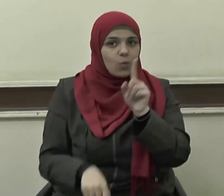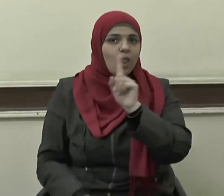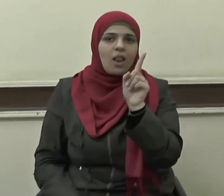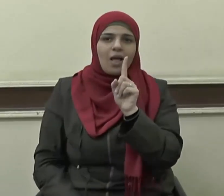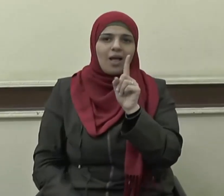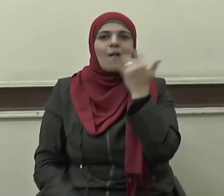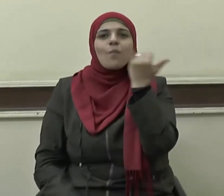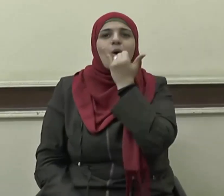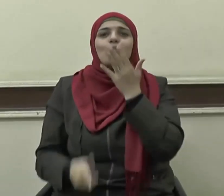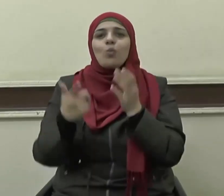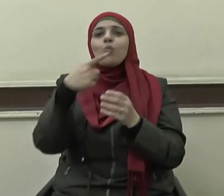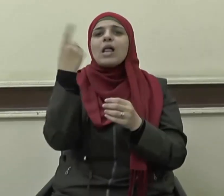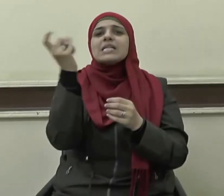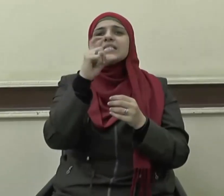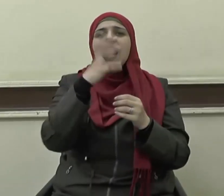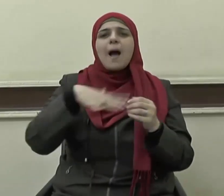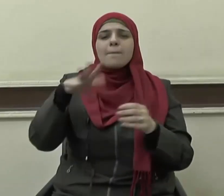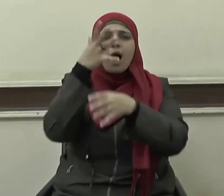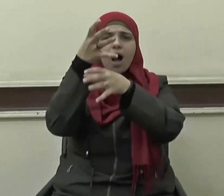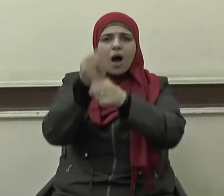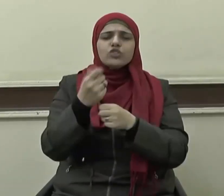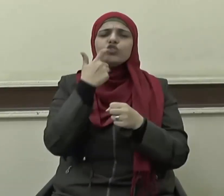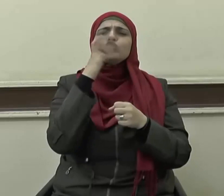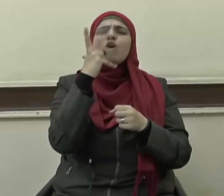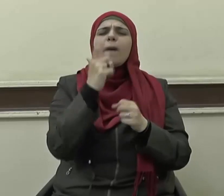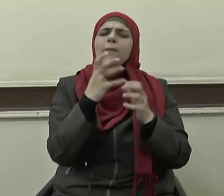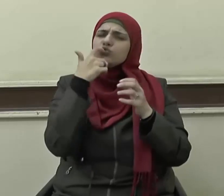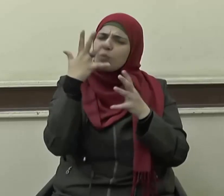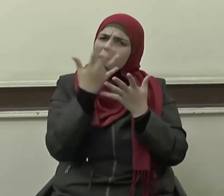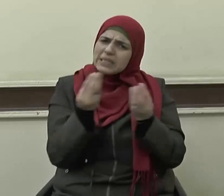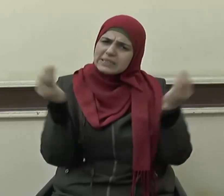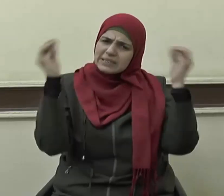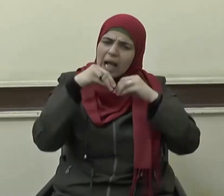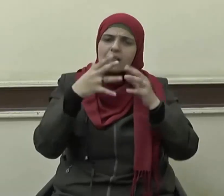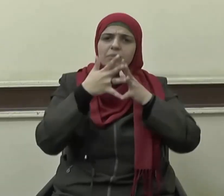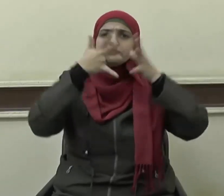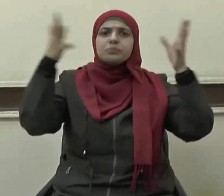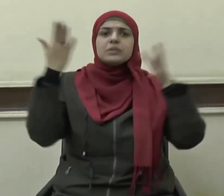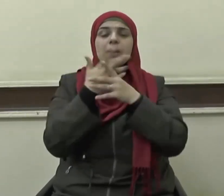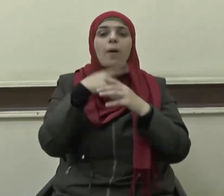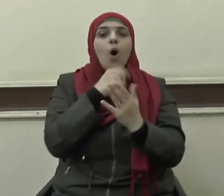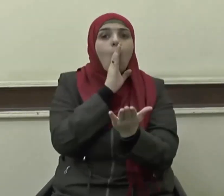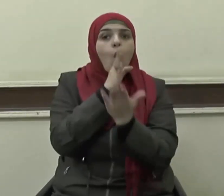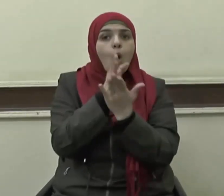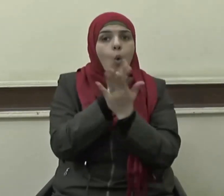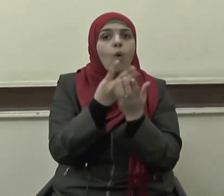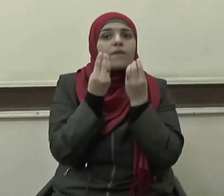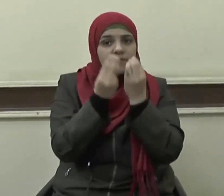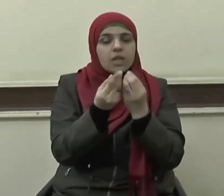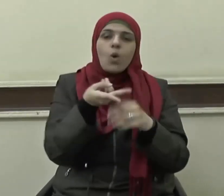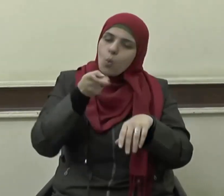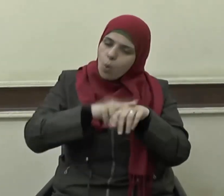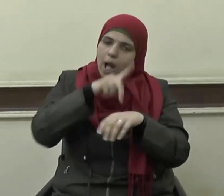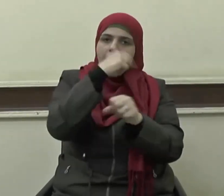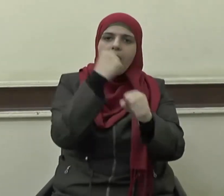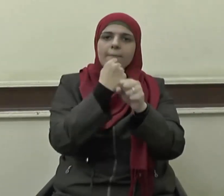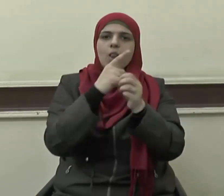اهتم الإسلام بالشباب اهتماما كبيرا وجعل لهم حقوقا وعليهم واجبات